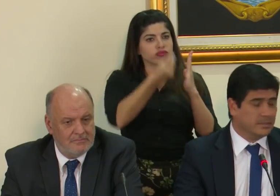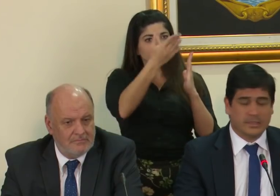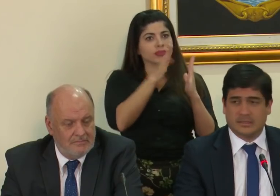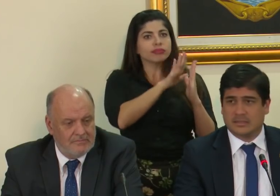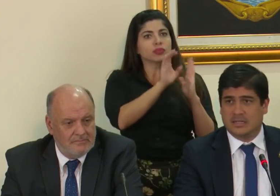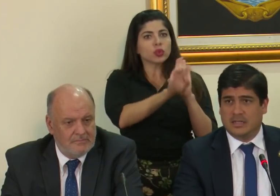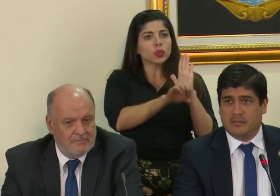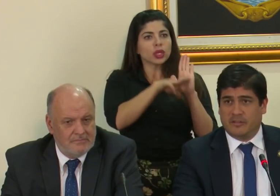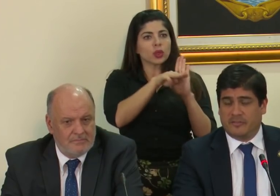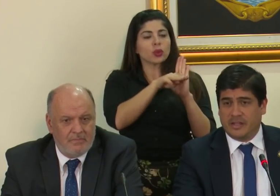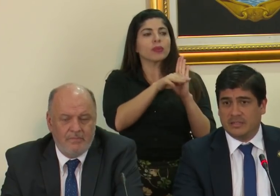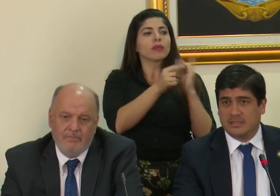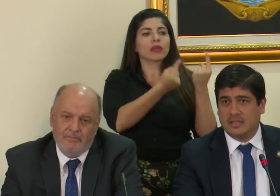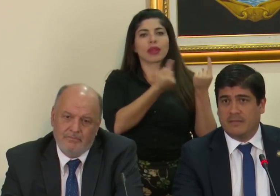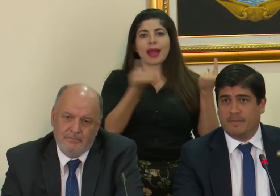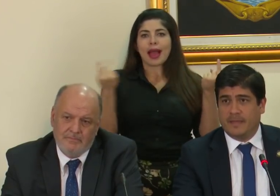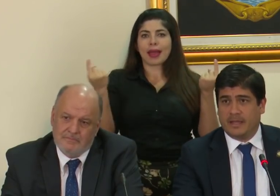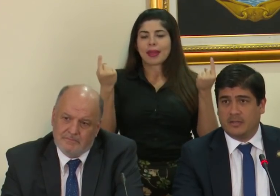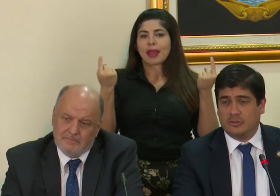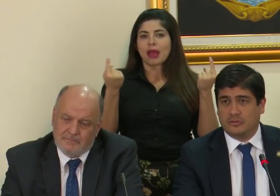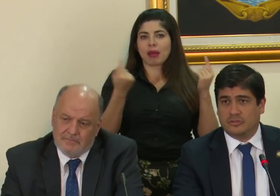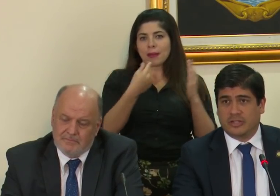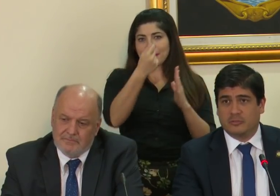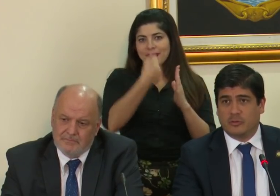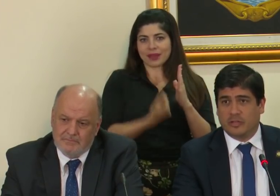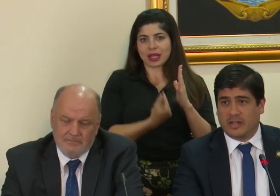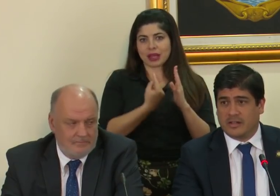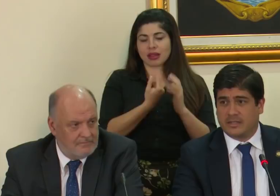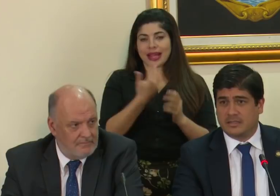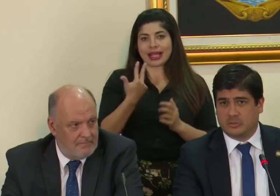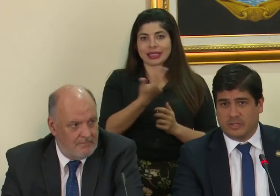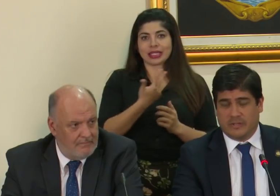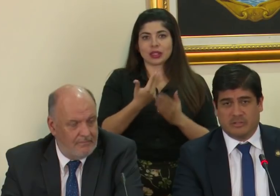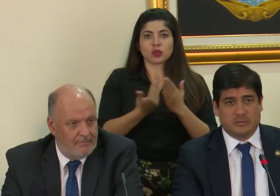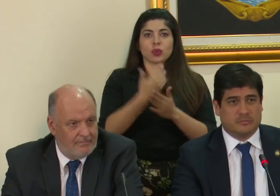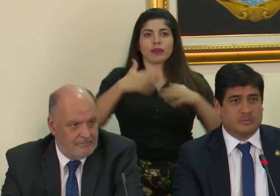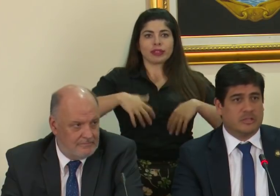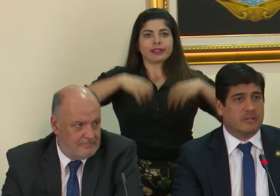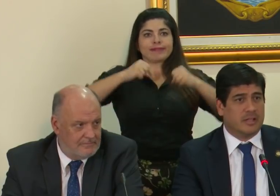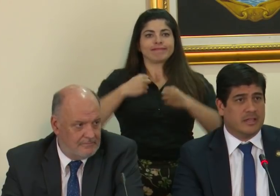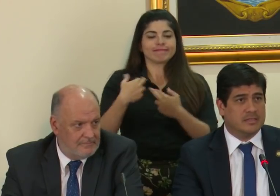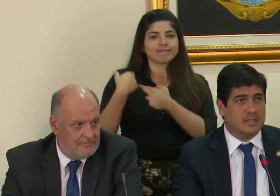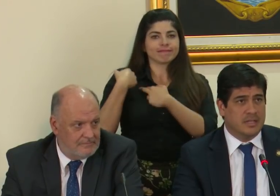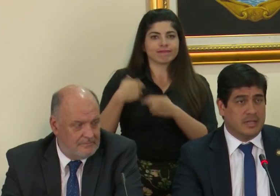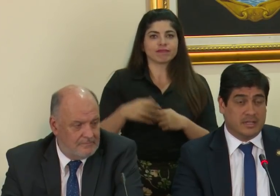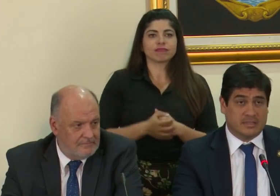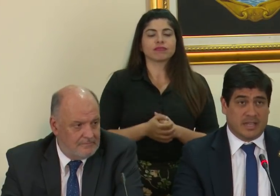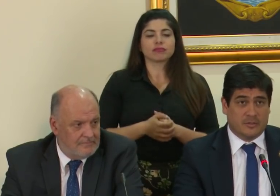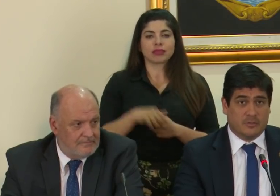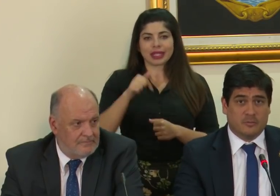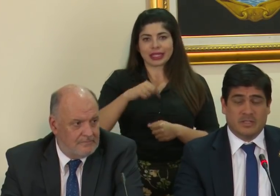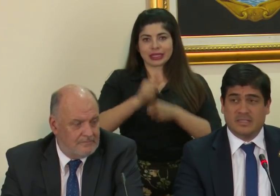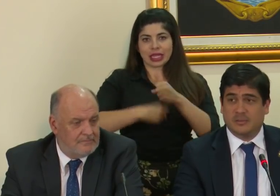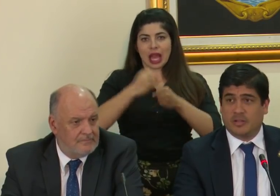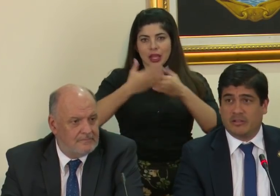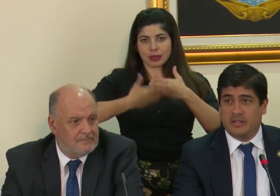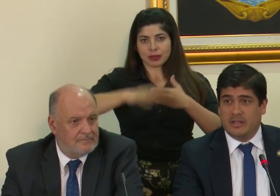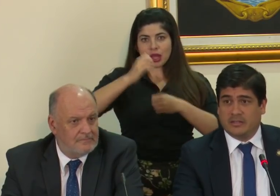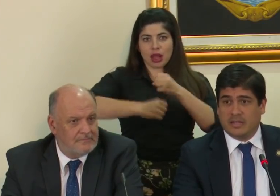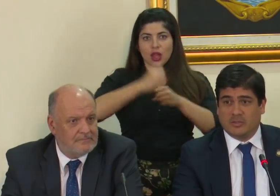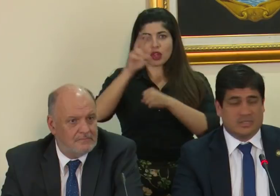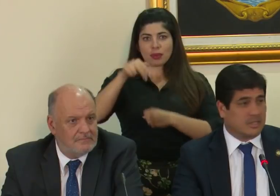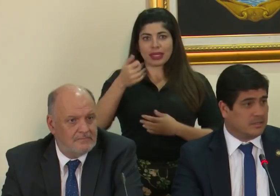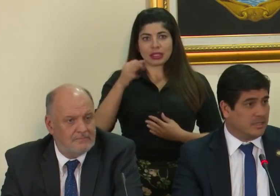los diferentes perfiles de los tres nuevos jerarquias que asumirán responsabilidades en este año 2019,